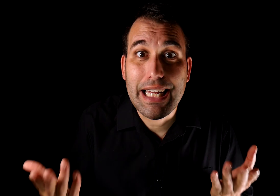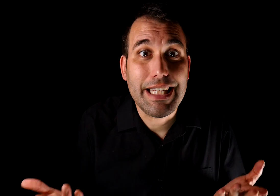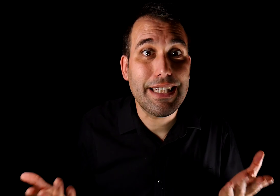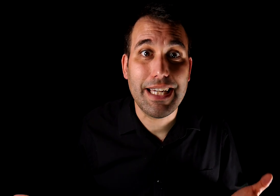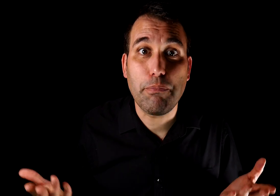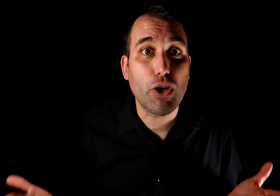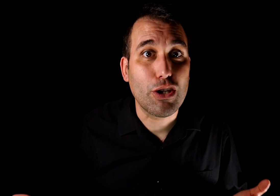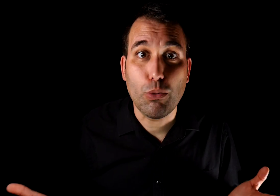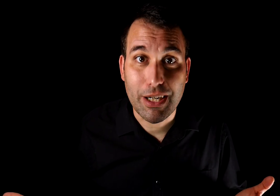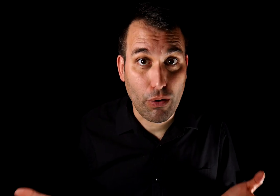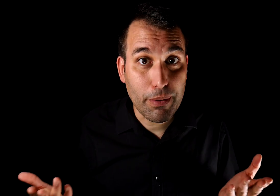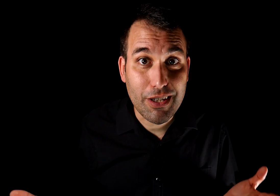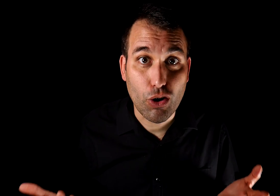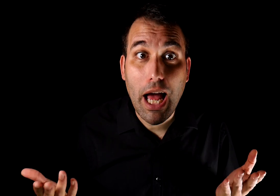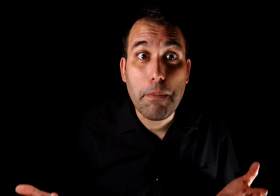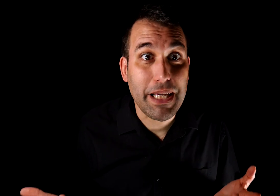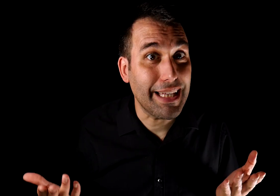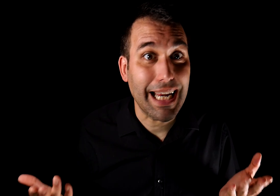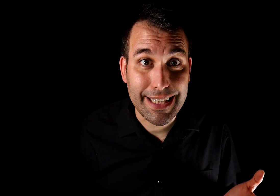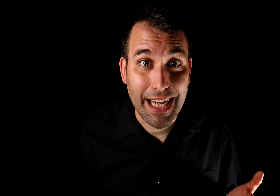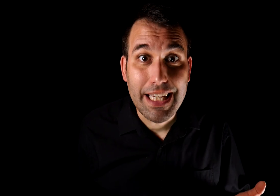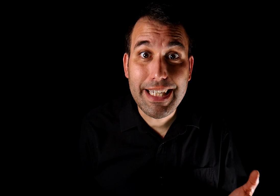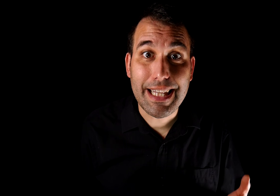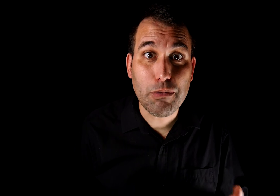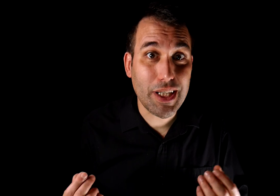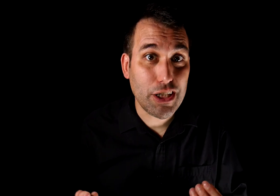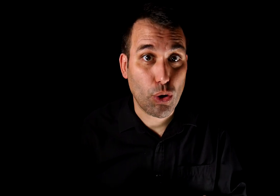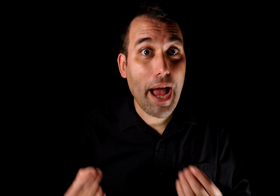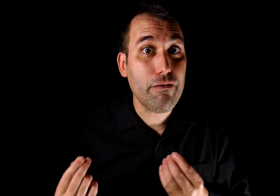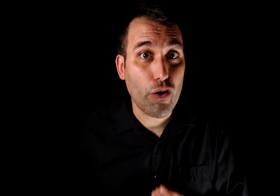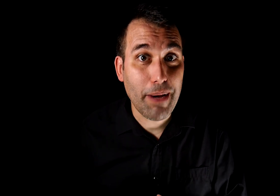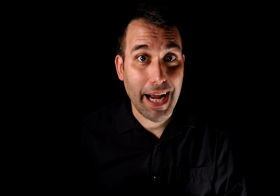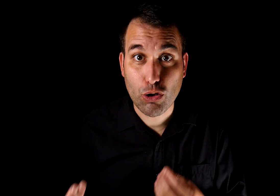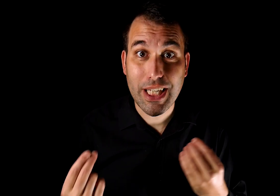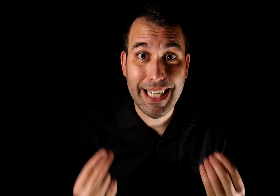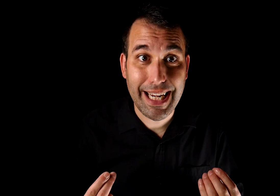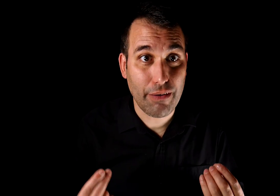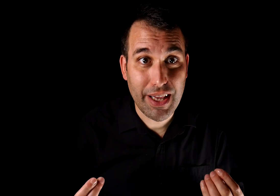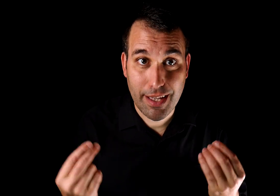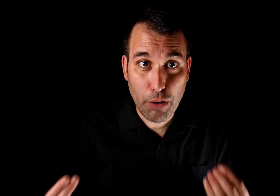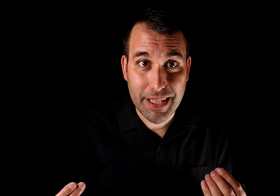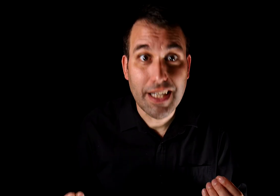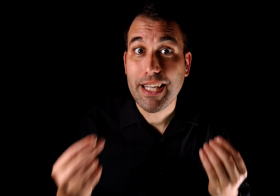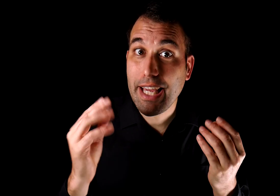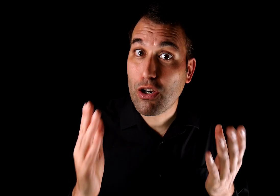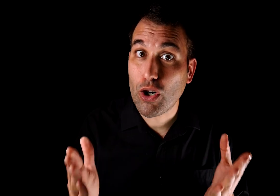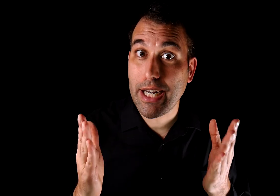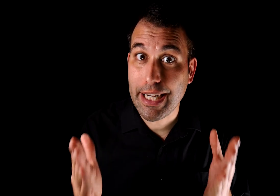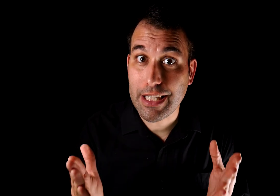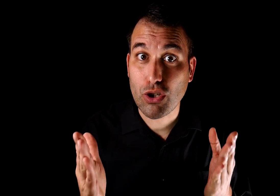nadie tiene por qué tomar tu afirmación al pie de la letra y que tenemos derecho a informar a los que te creen a falta de pruebas que corren el riesgo